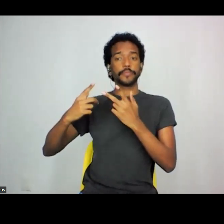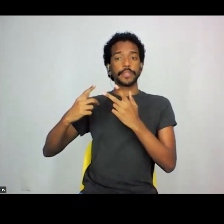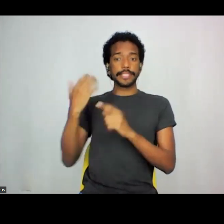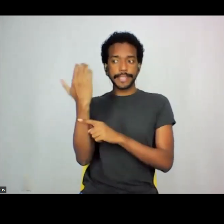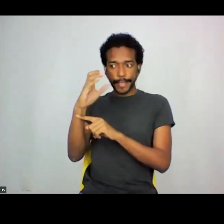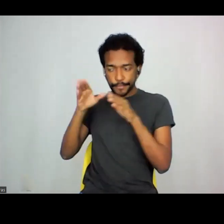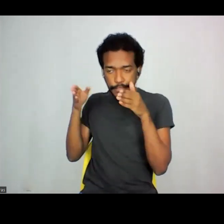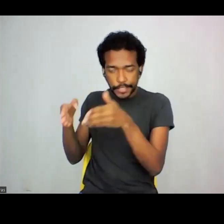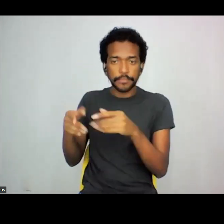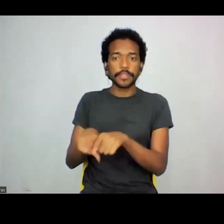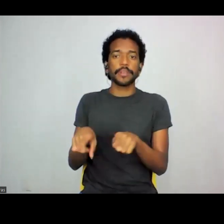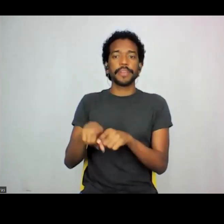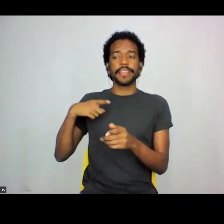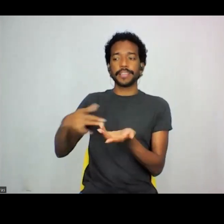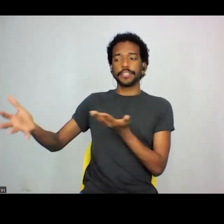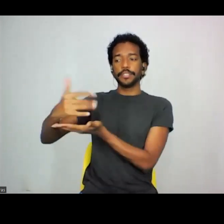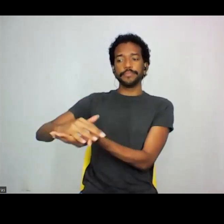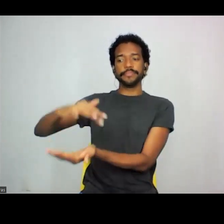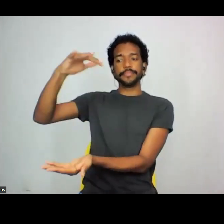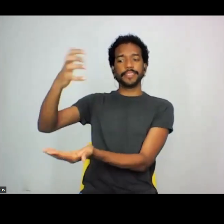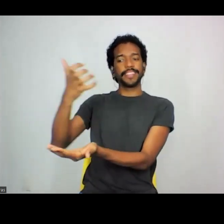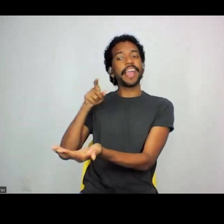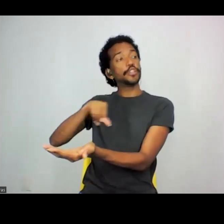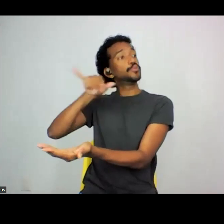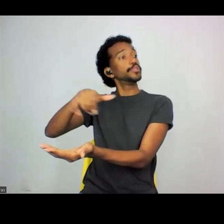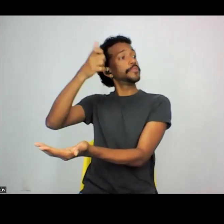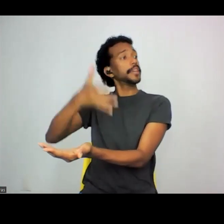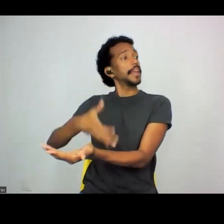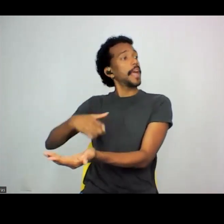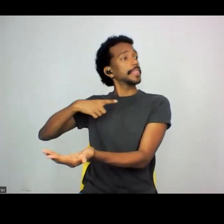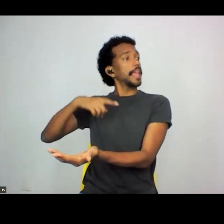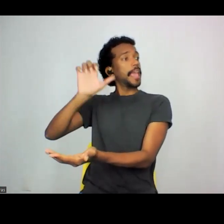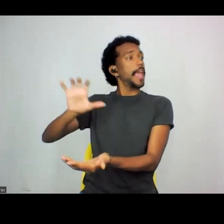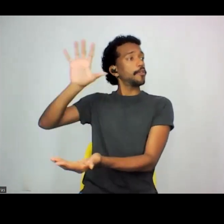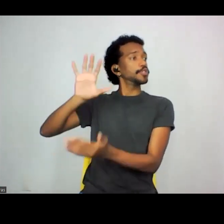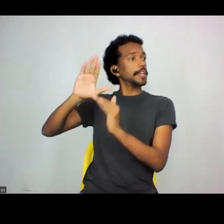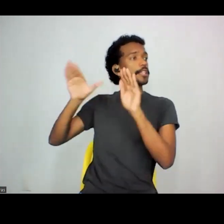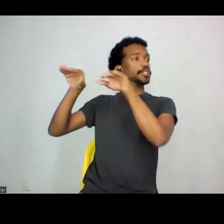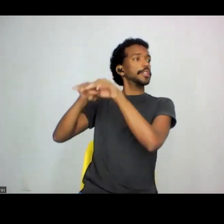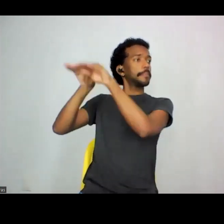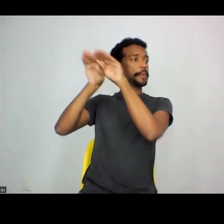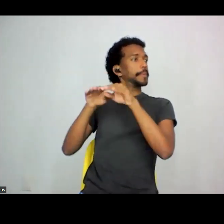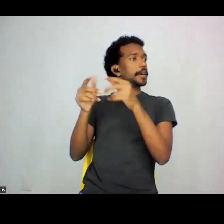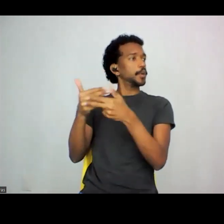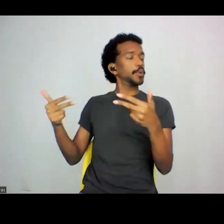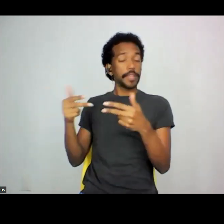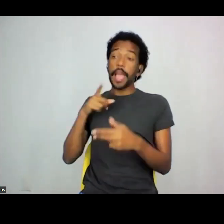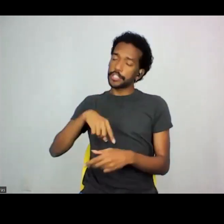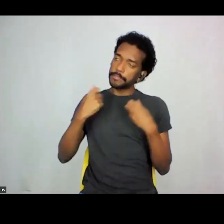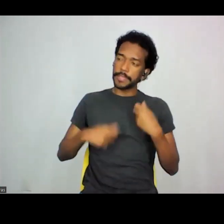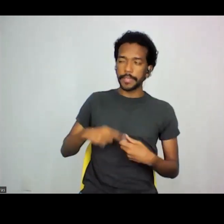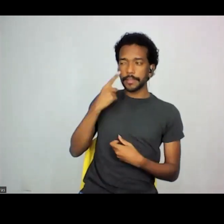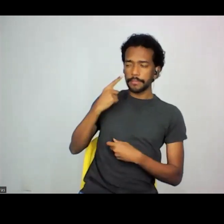acervos para justificar políticas eugenistas, então nesse sentido é importante a gente observar o que existe e